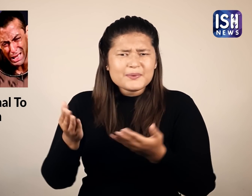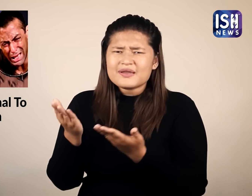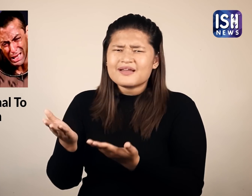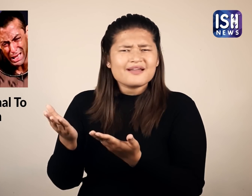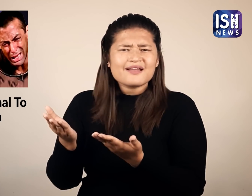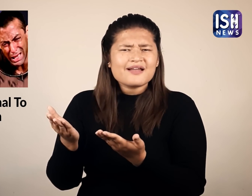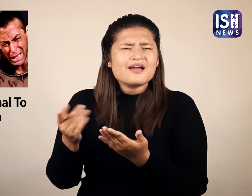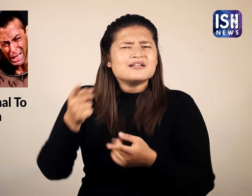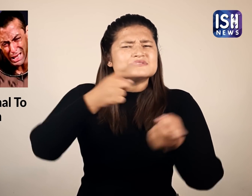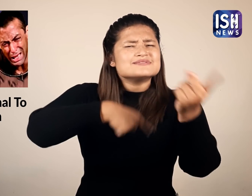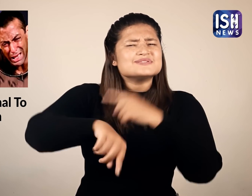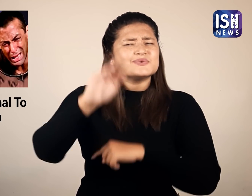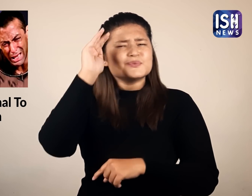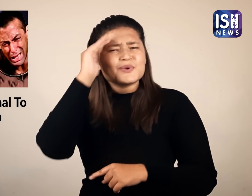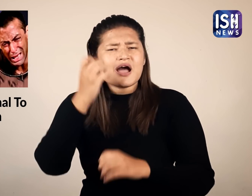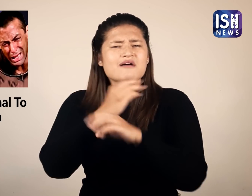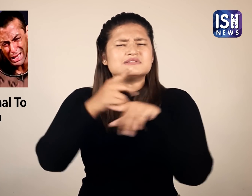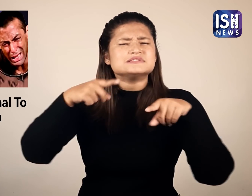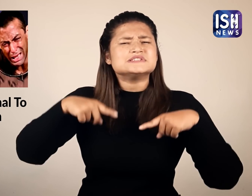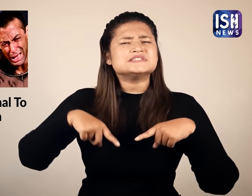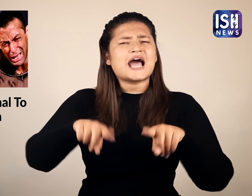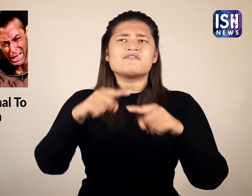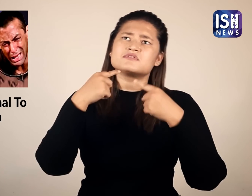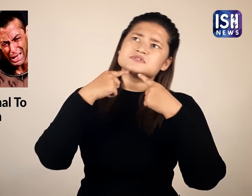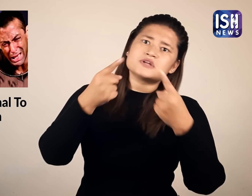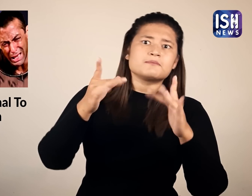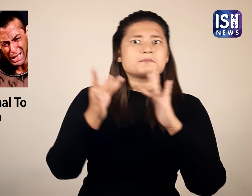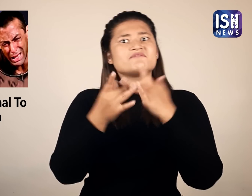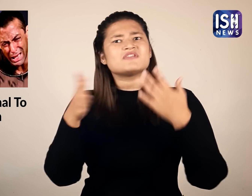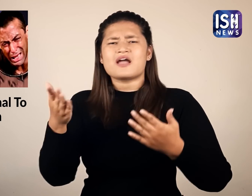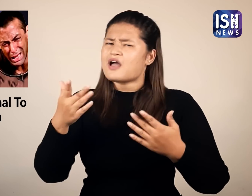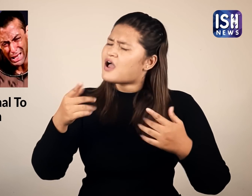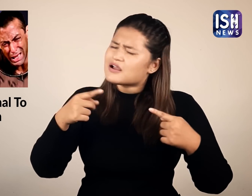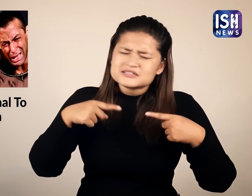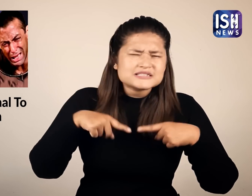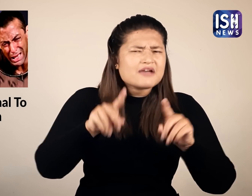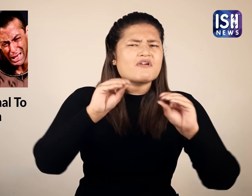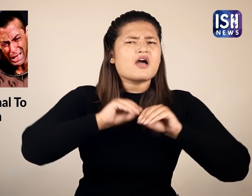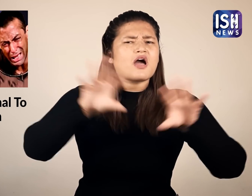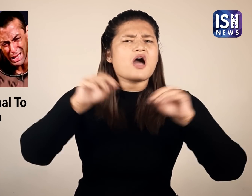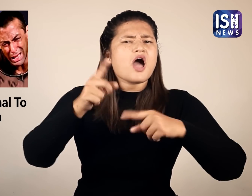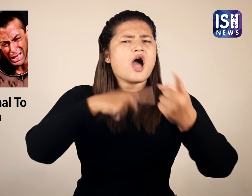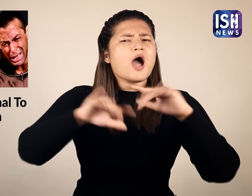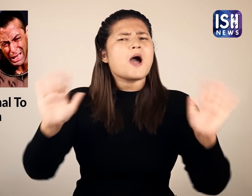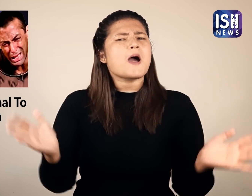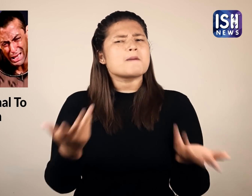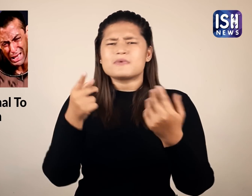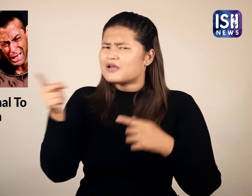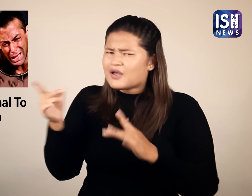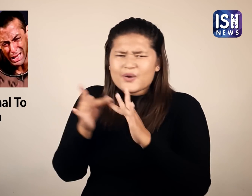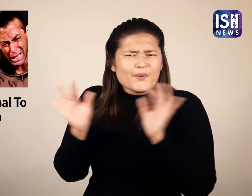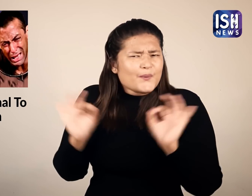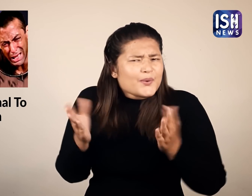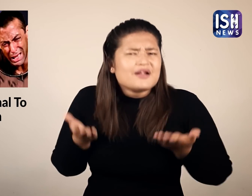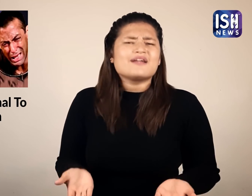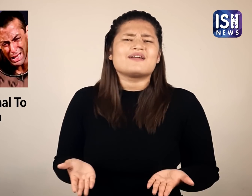और कहा कि इन खबरों को मीडिया त्वारा गलत तरीके से प्रसारत किया गया और कोई रोका समारो नहीं हुआ है